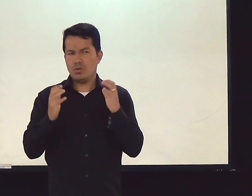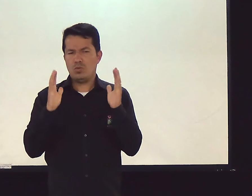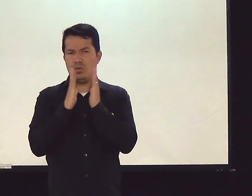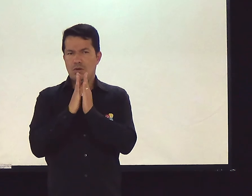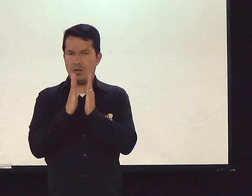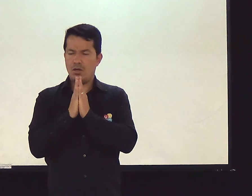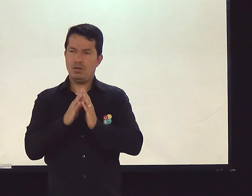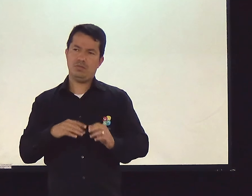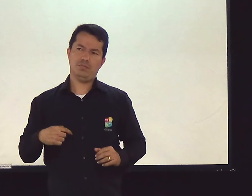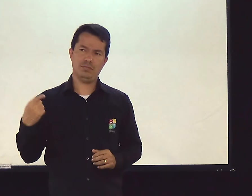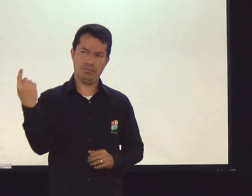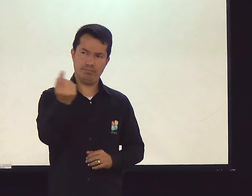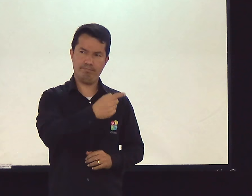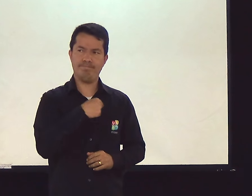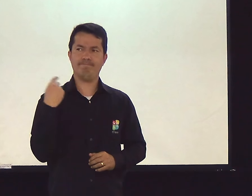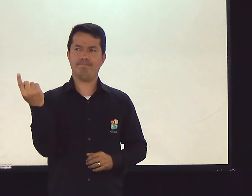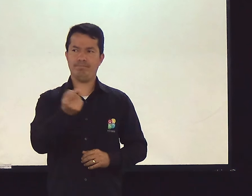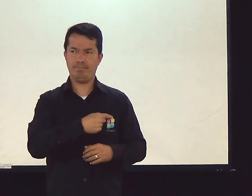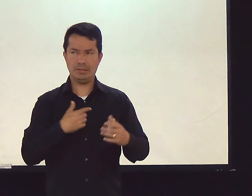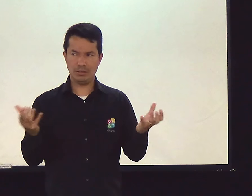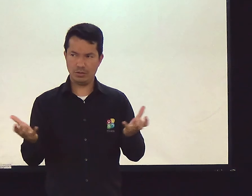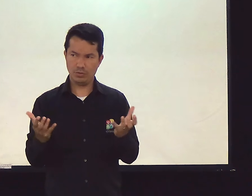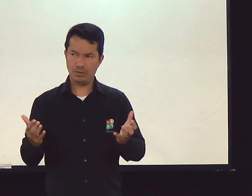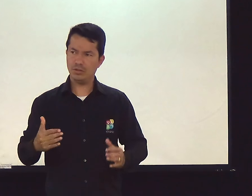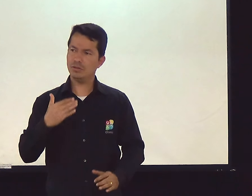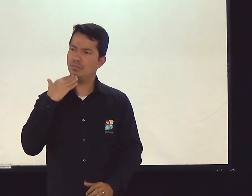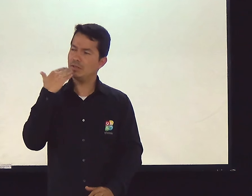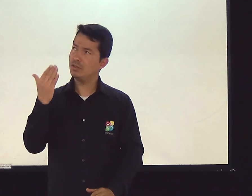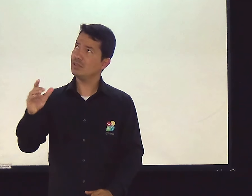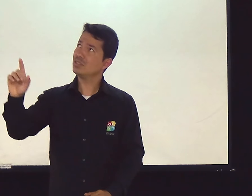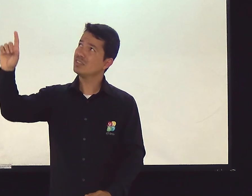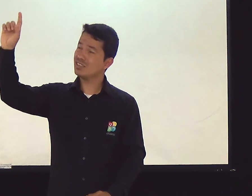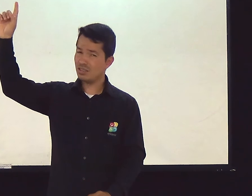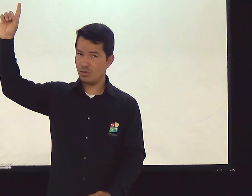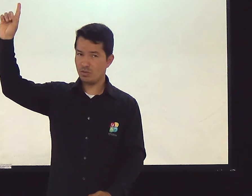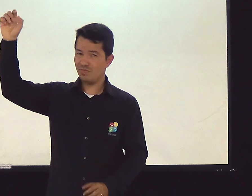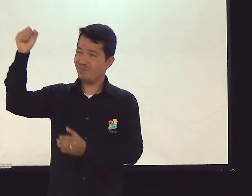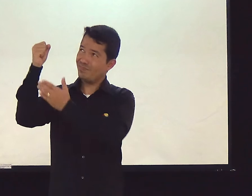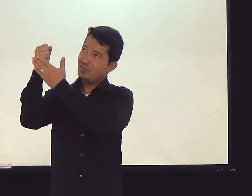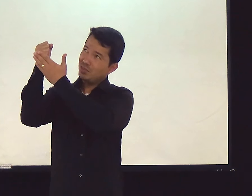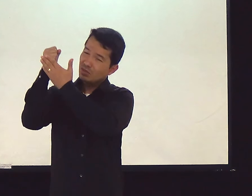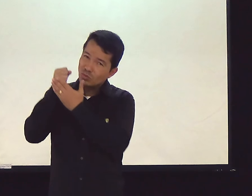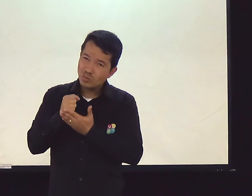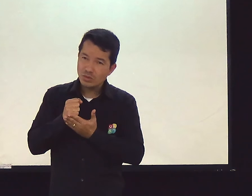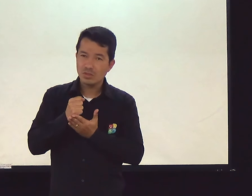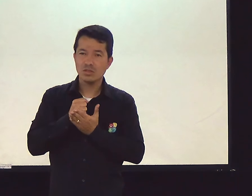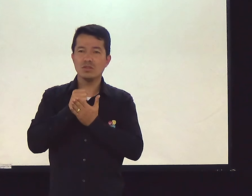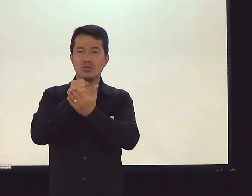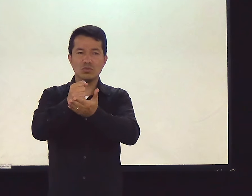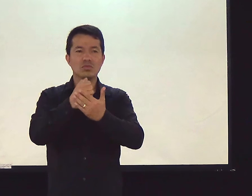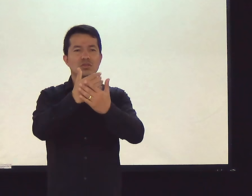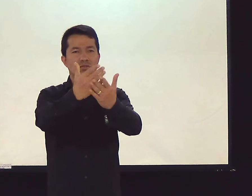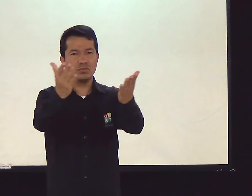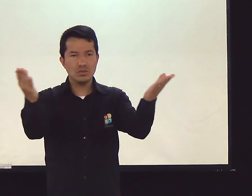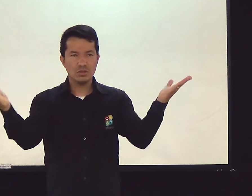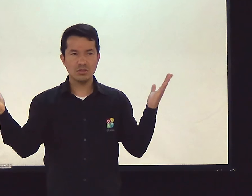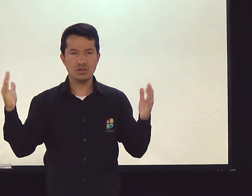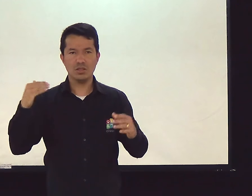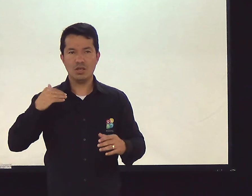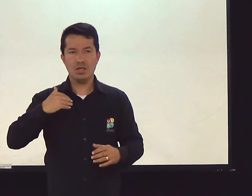Eu queria orar. Eu queria que todos nós orássemos pedindo para que Deus nos ajude. Né? Para que eu